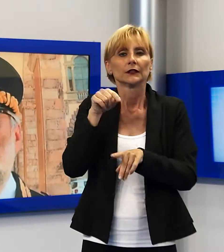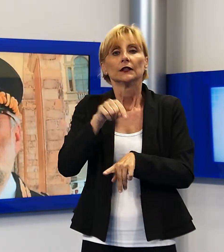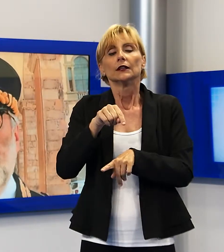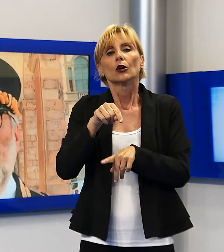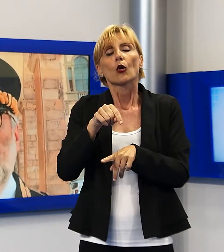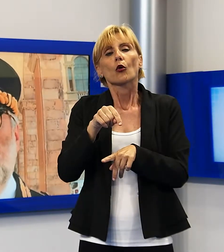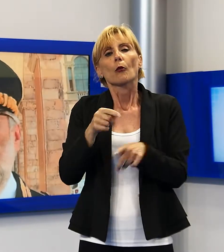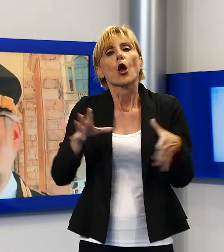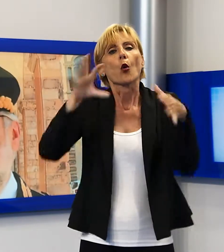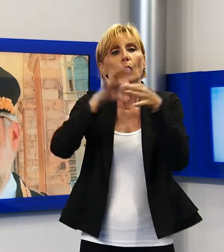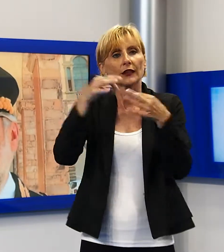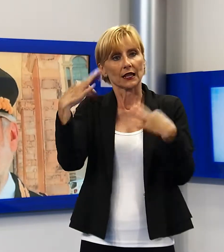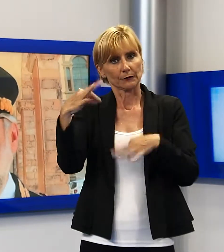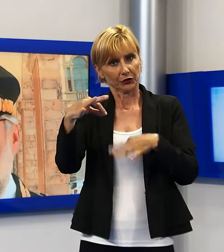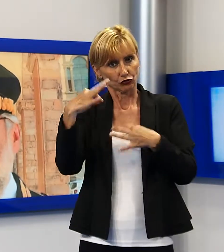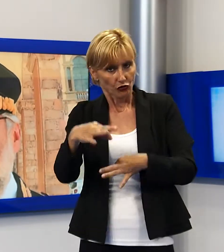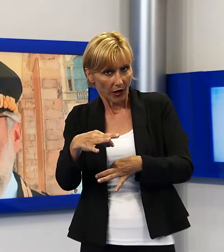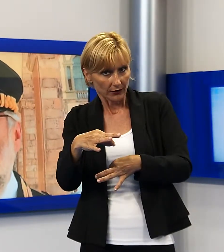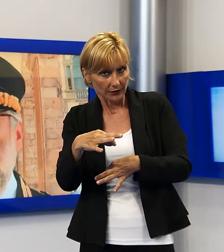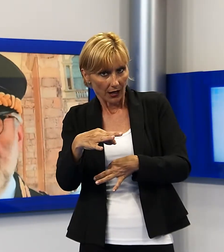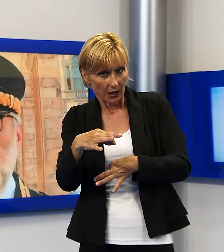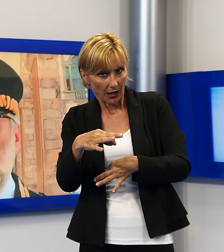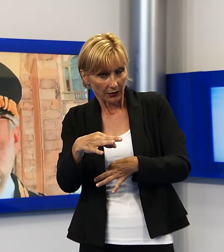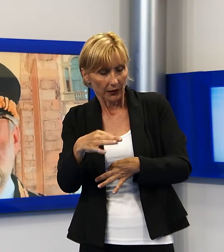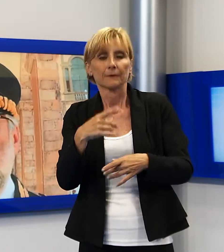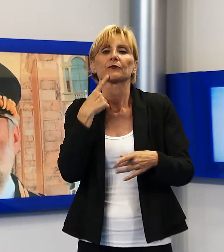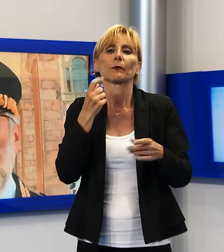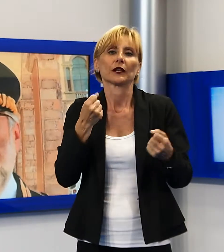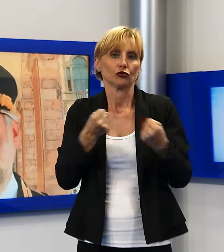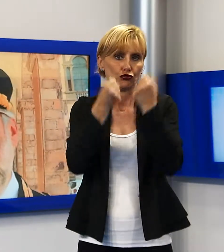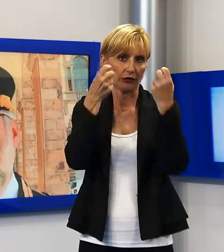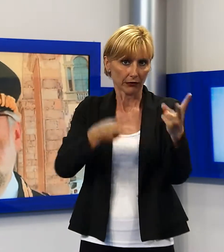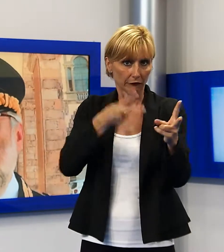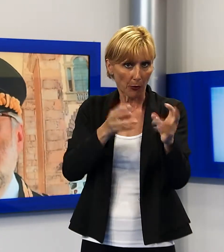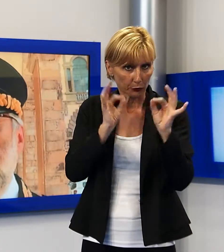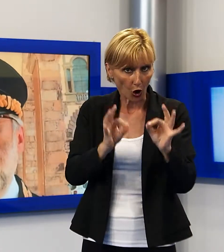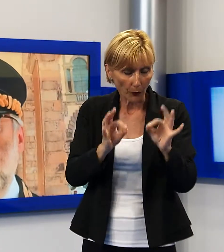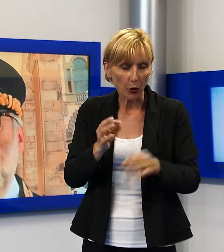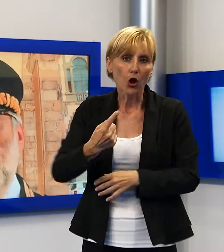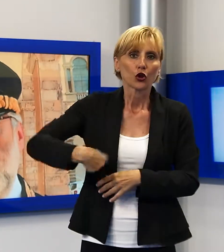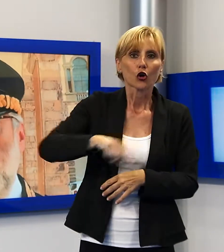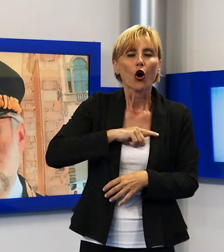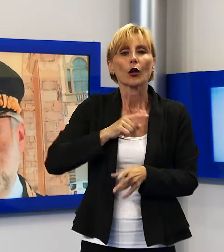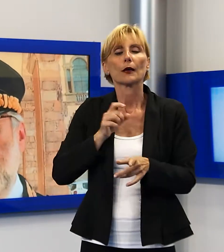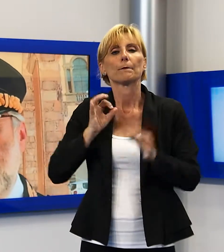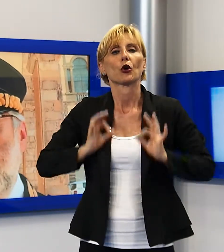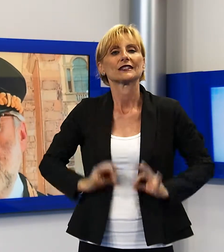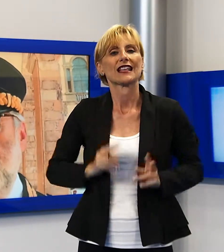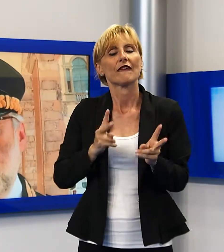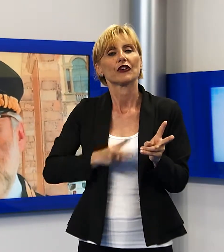'unità specializzata, il NOIF, il Nucle Operativo Incidenti Ferroviari che è veramente un fiore all'occhiello non solo dalla Polizia Ferroviaria ma dalla